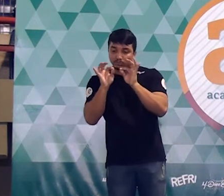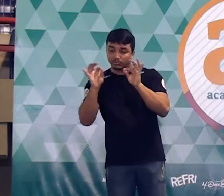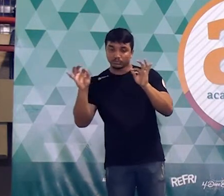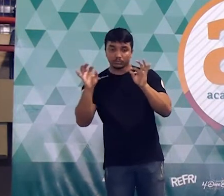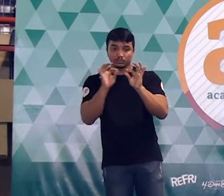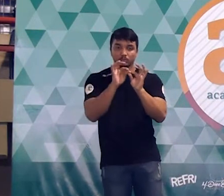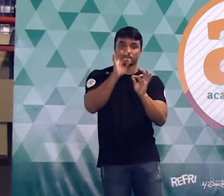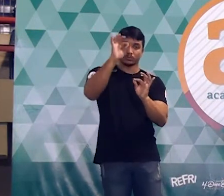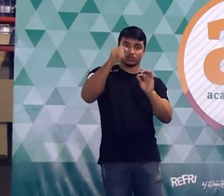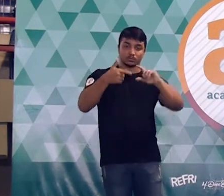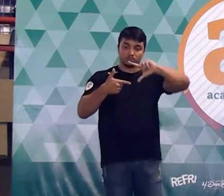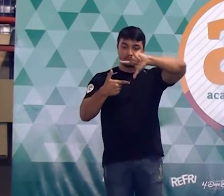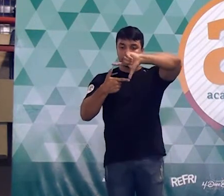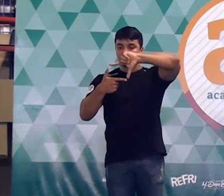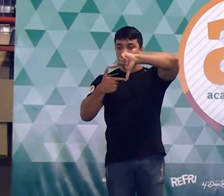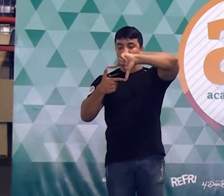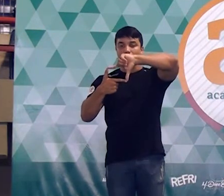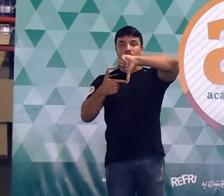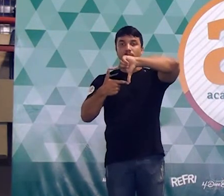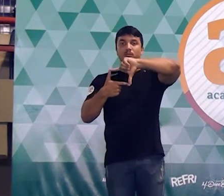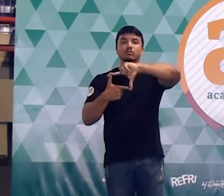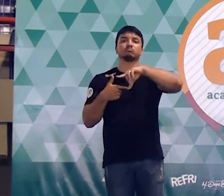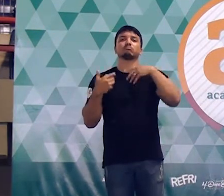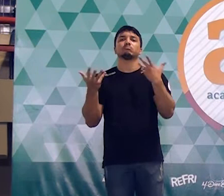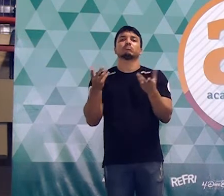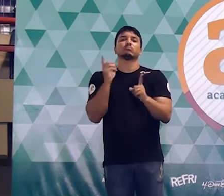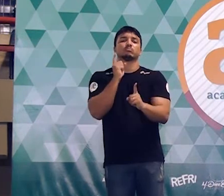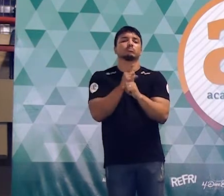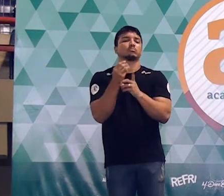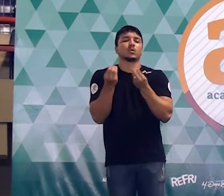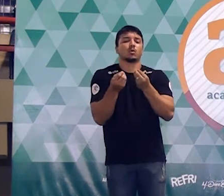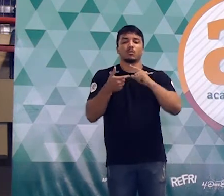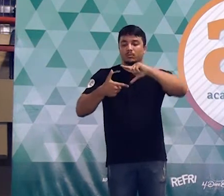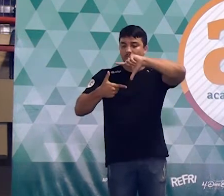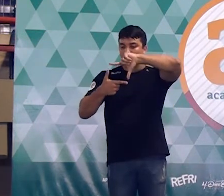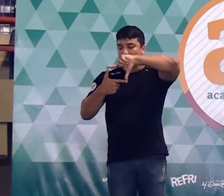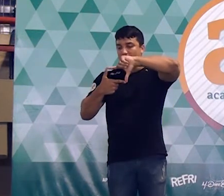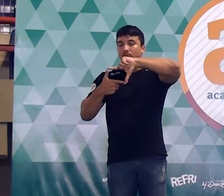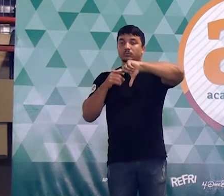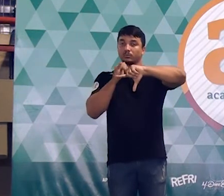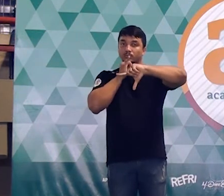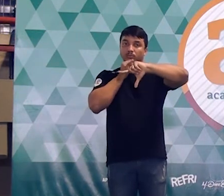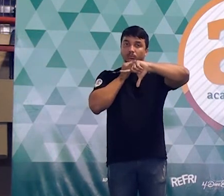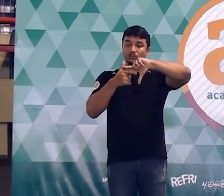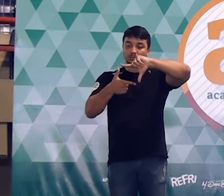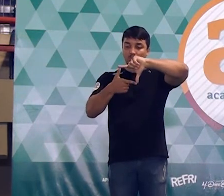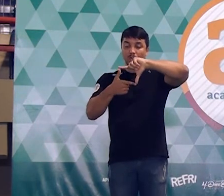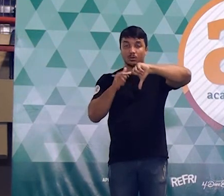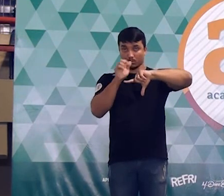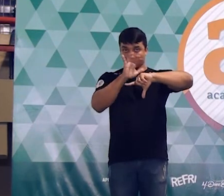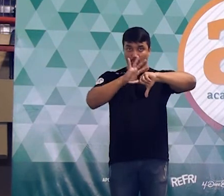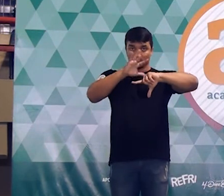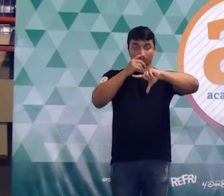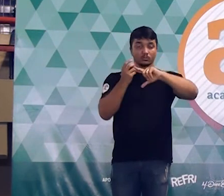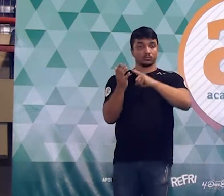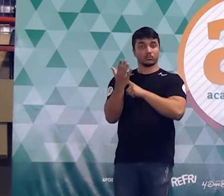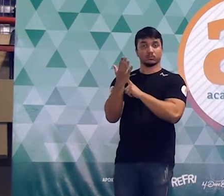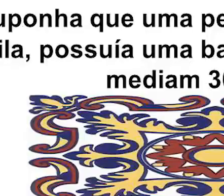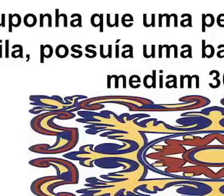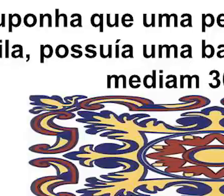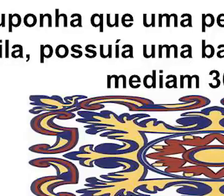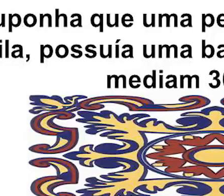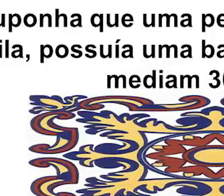retangular, tá? Tudo bem. E quais são as dimensões do retângulo? As dimensões do retângulo, pelo que o texto diz pra gente, são